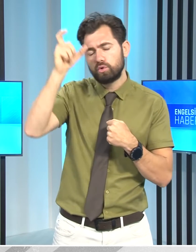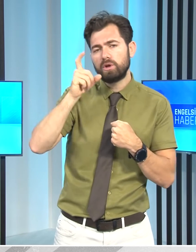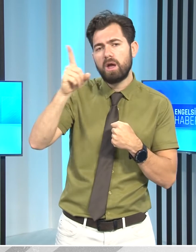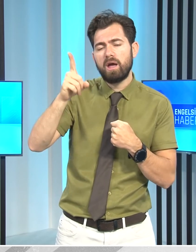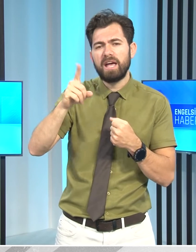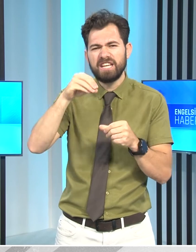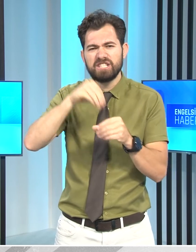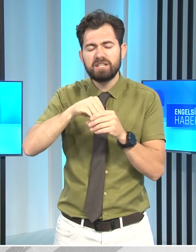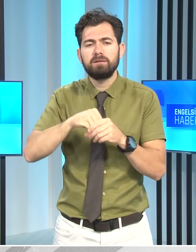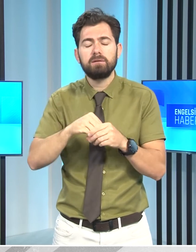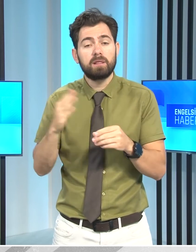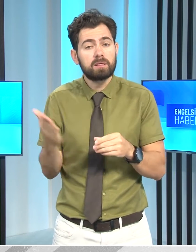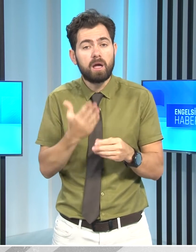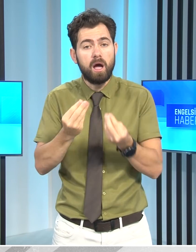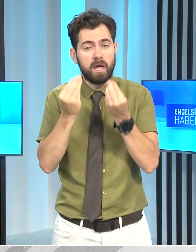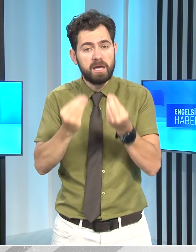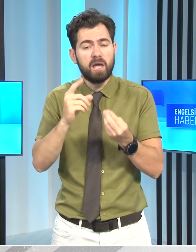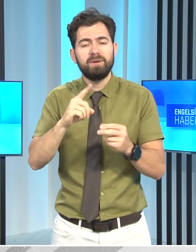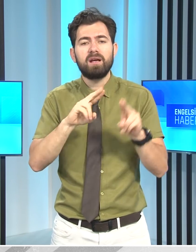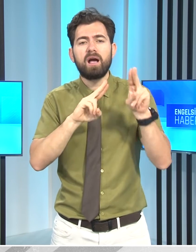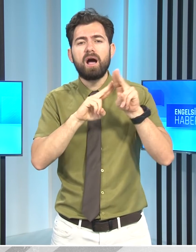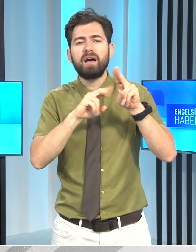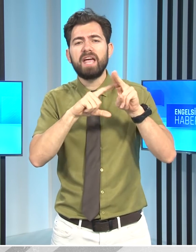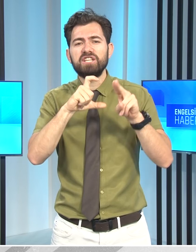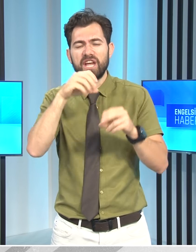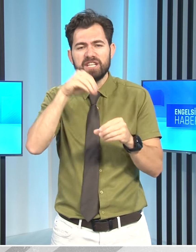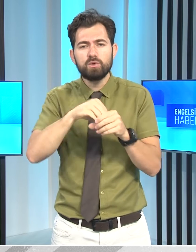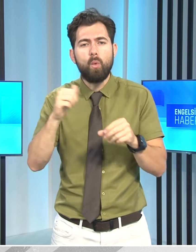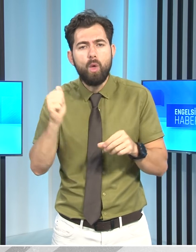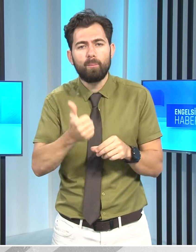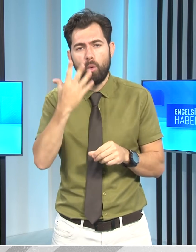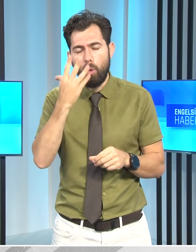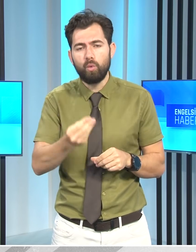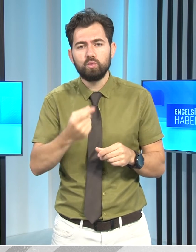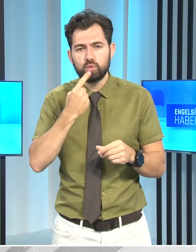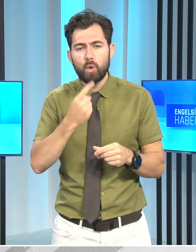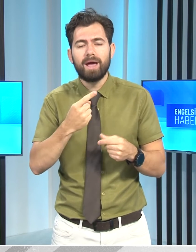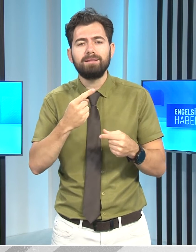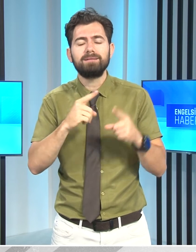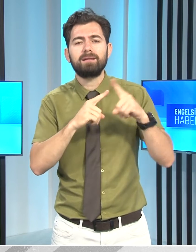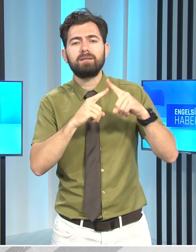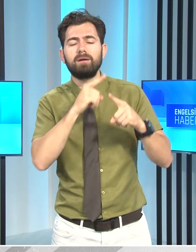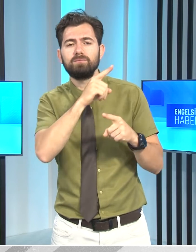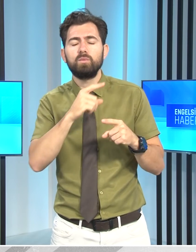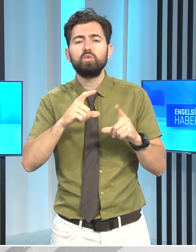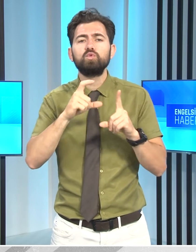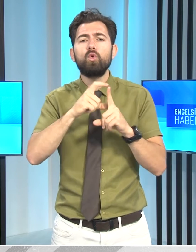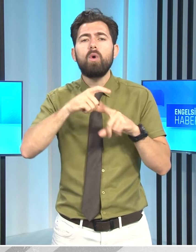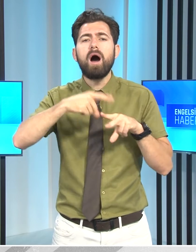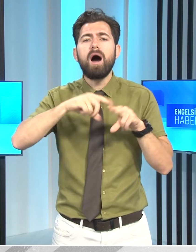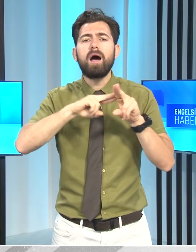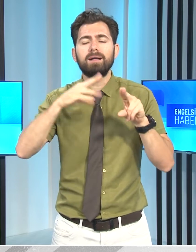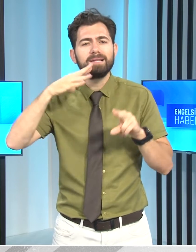bir Kuzey Kıbrıs Türk Cumhuriyeti'nin önemine dikkat çeken Cumhurbaşkanı Tatar, Doğu Akdeniz'deki hak ve